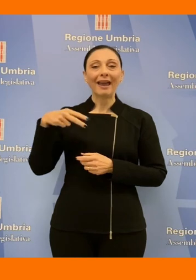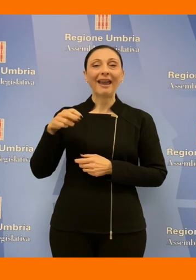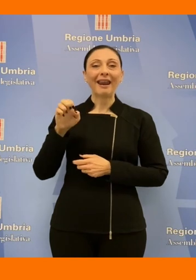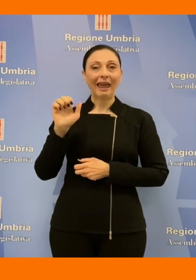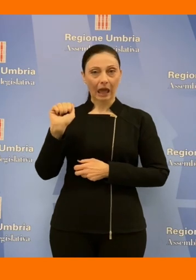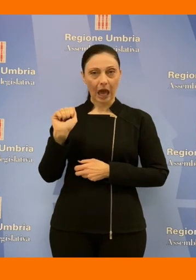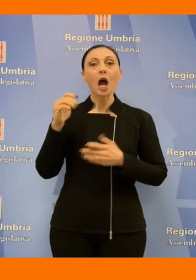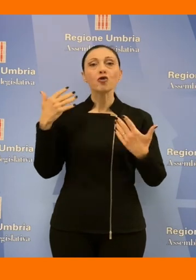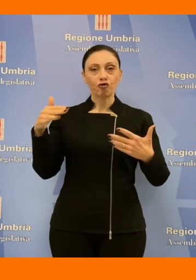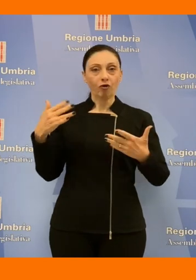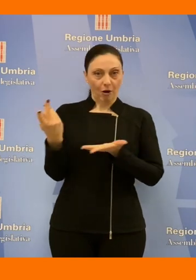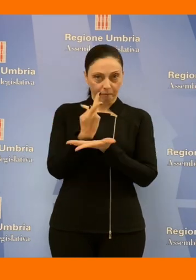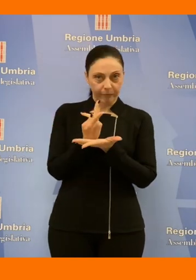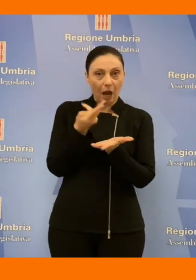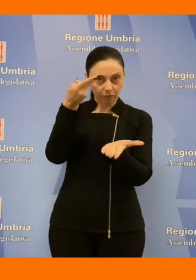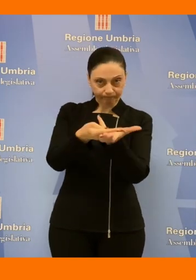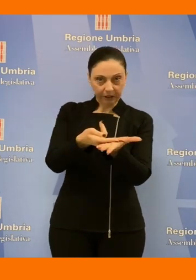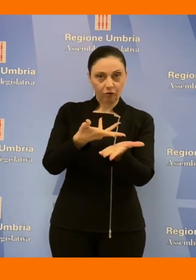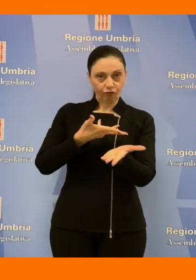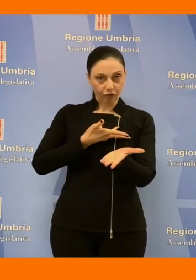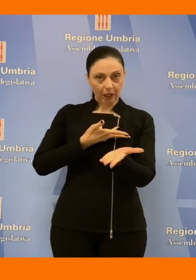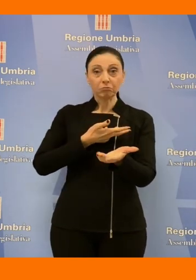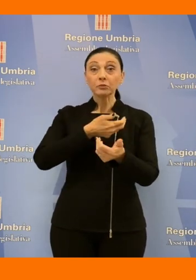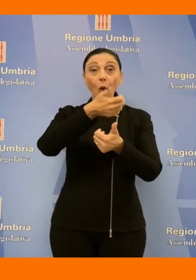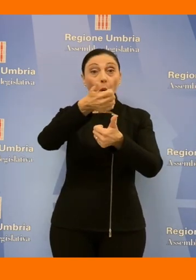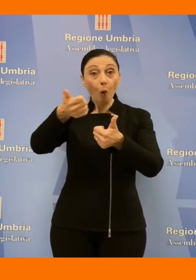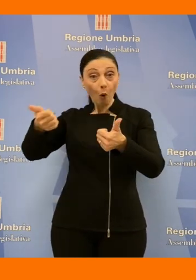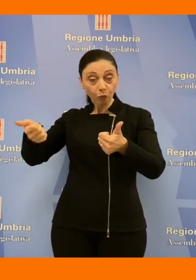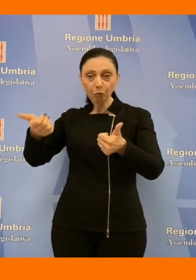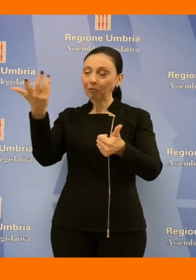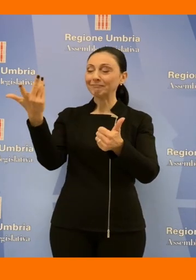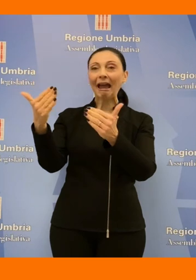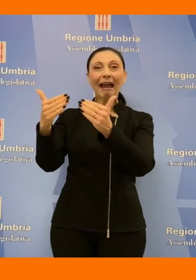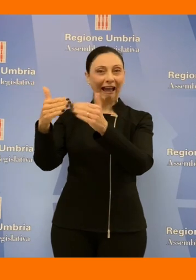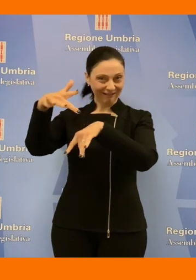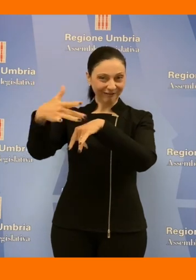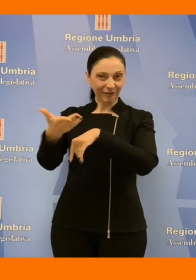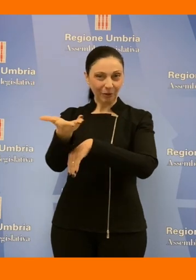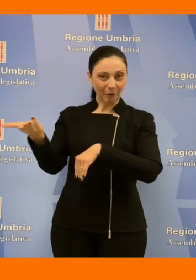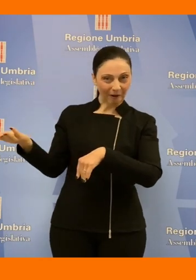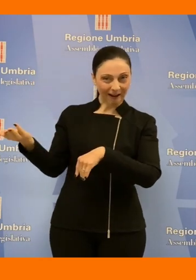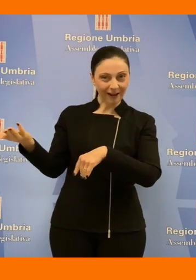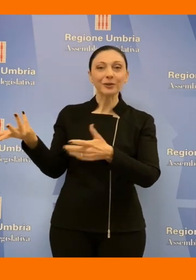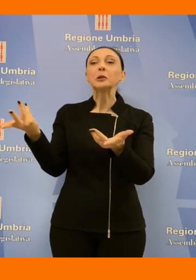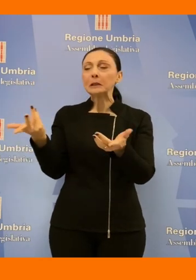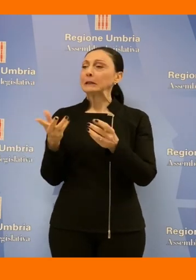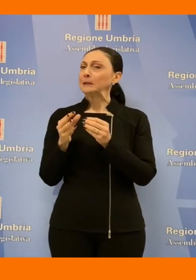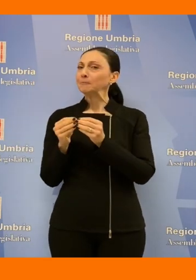del piano. Ora ognuno di voi chi si appresta a fare dei lavori anche nella propria casa può aver